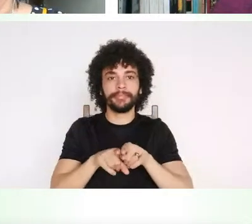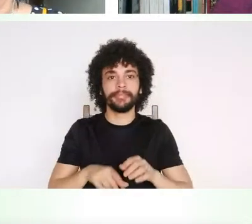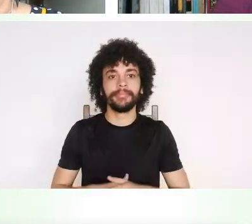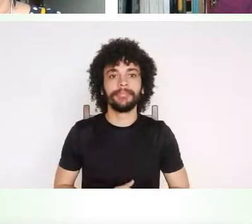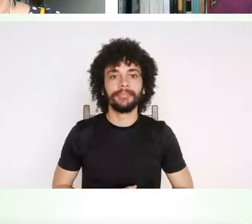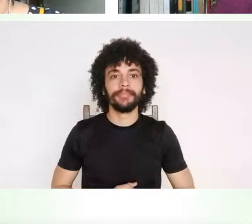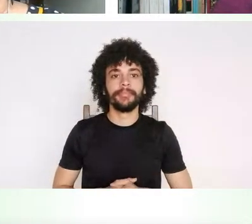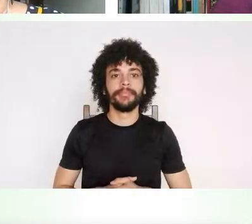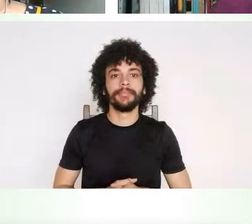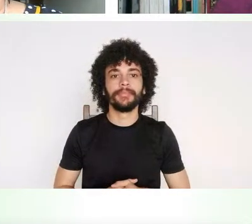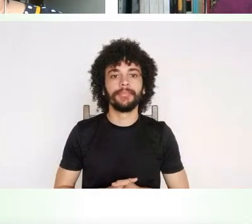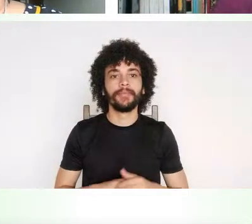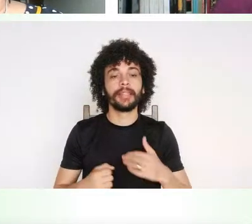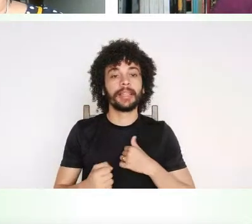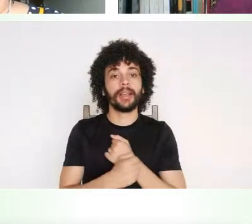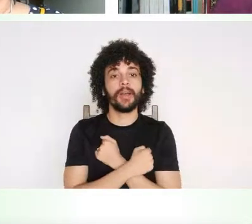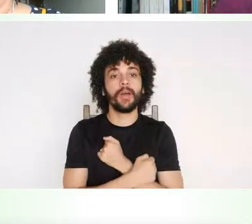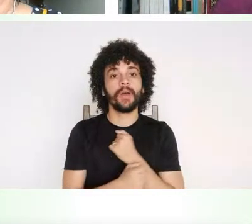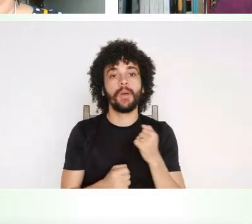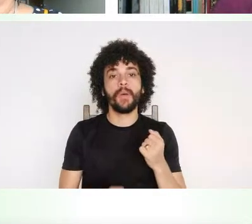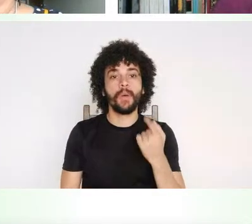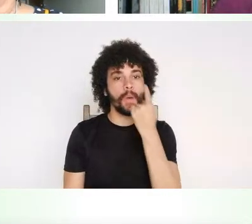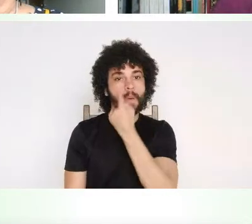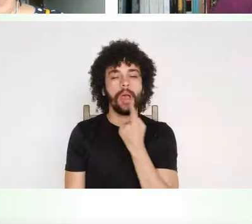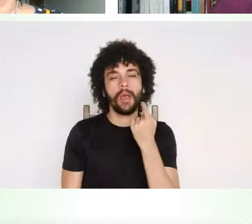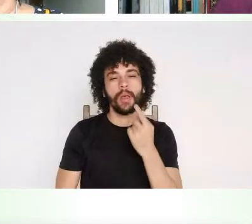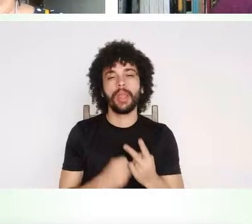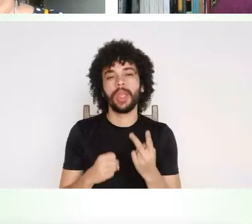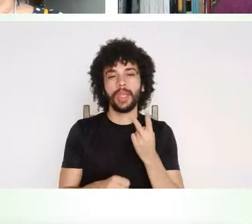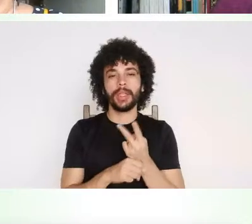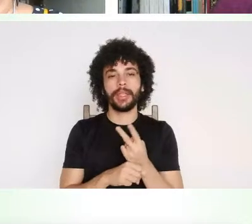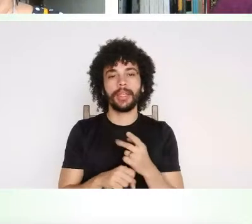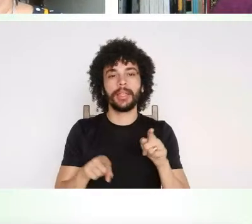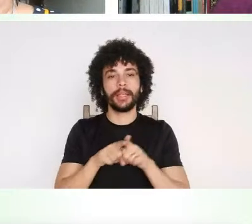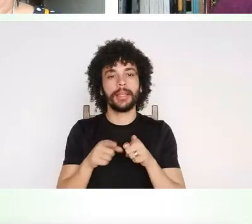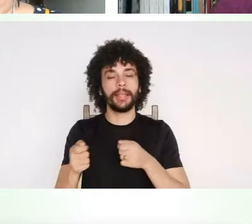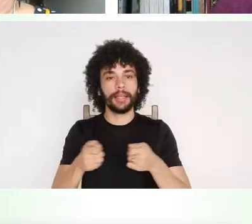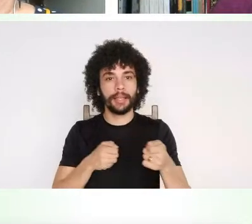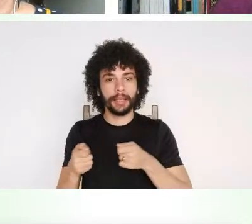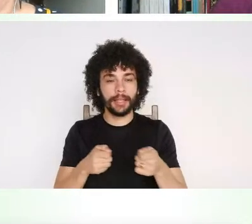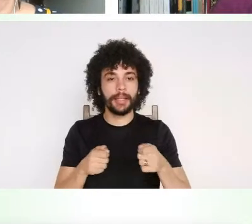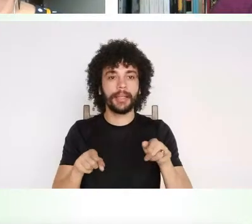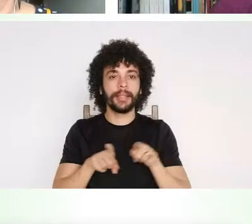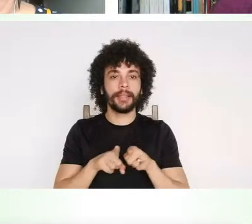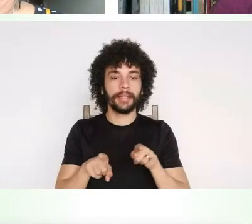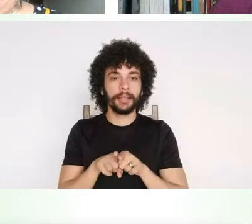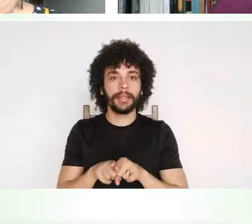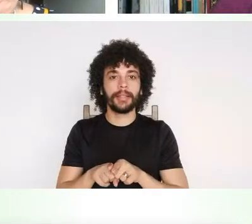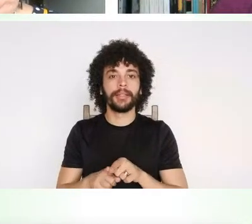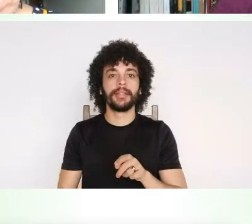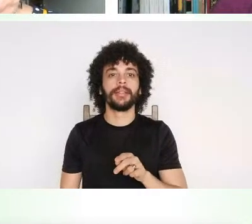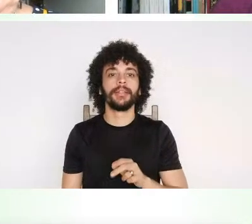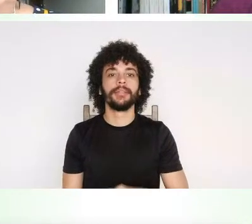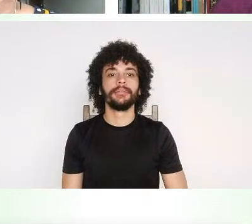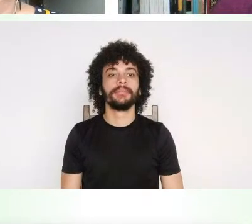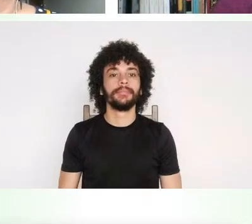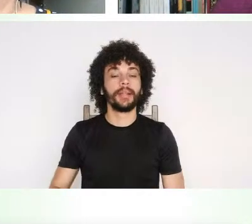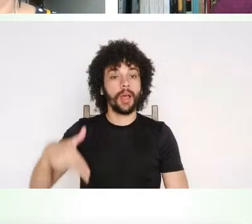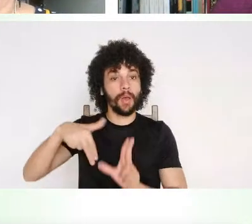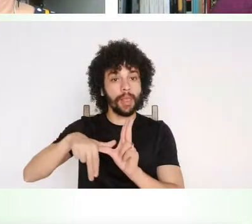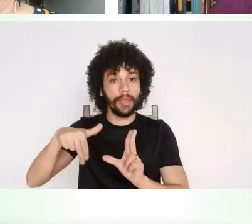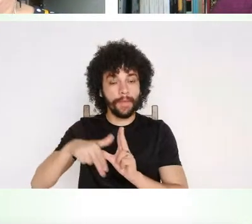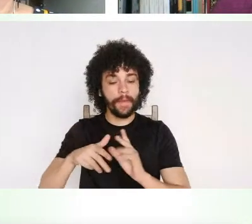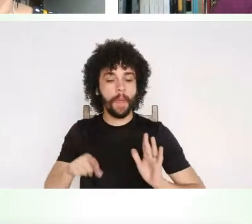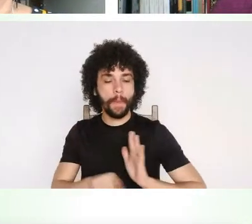acolheu por um ano, quase dois anos, administrativa, consolidação da Unifespa, e nesse